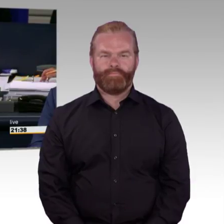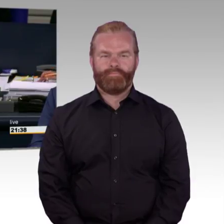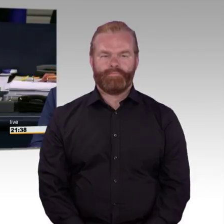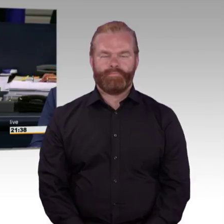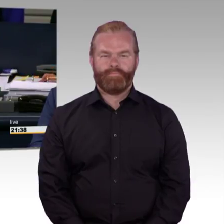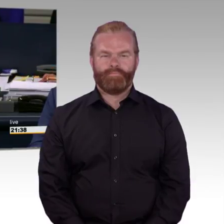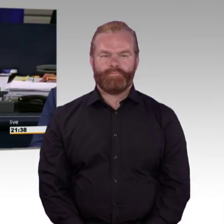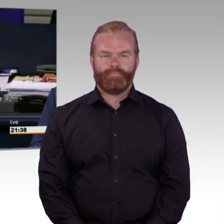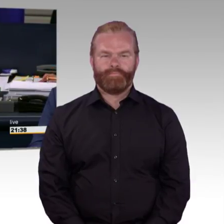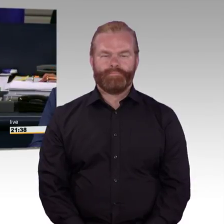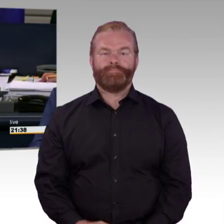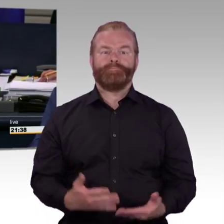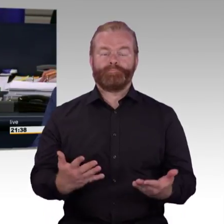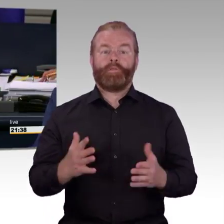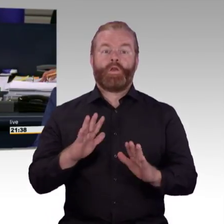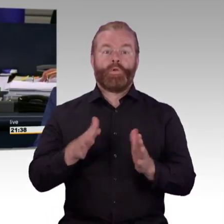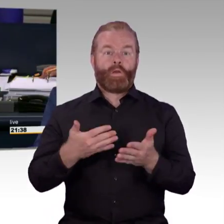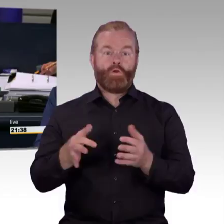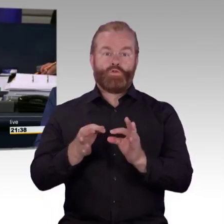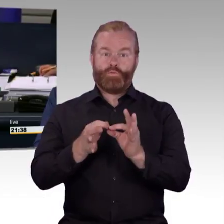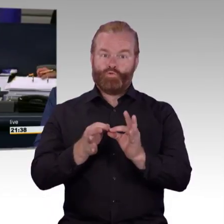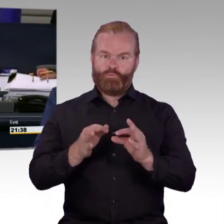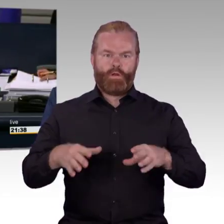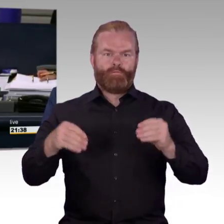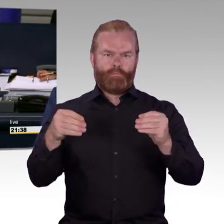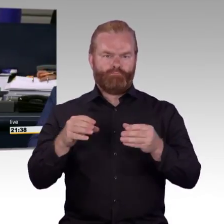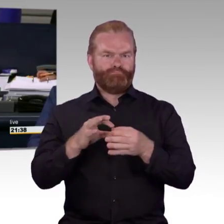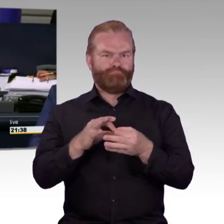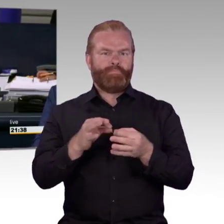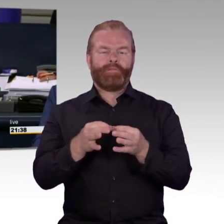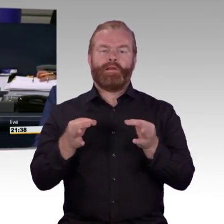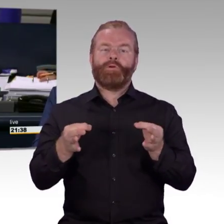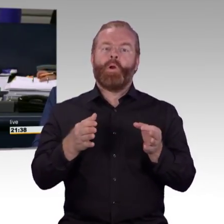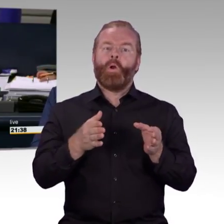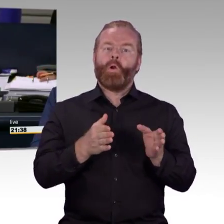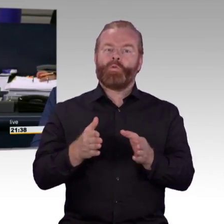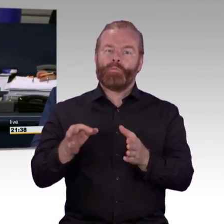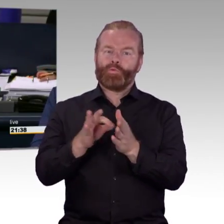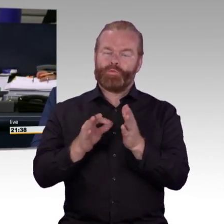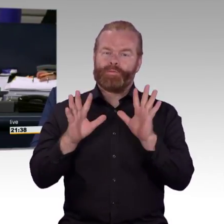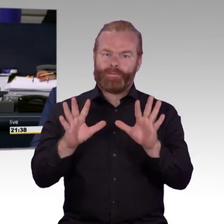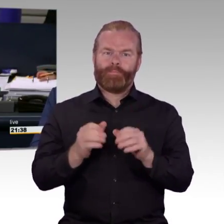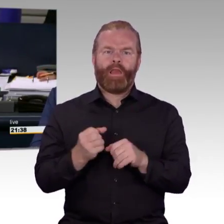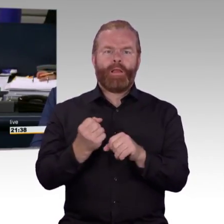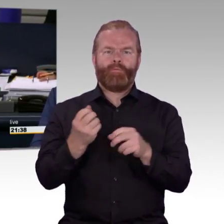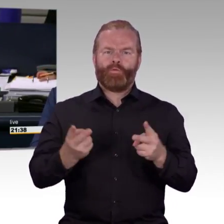Beratung des von der Bundesregierung eingebrachten Gesetzentwurfs zur Verlängerung befristeter Regelungen im